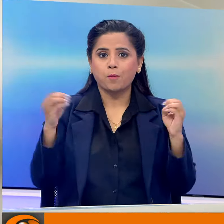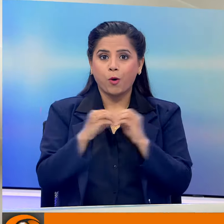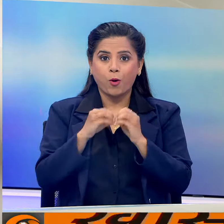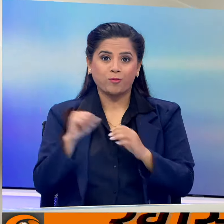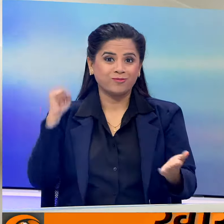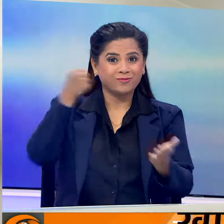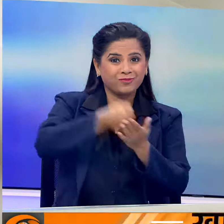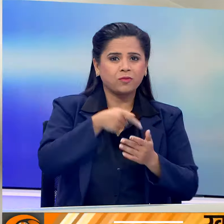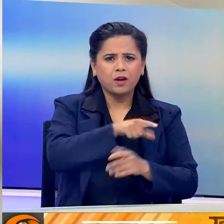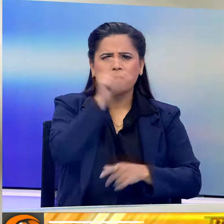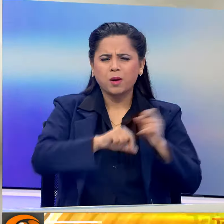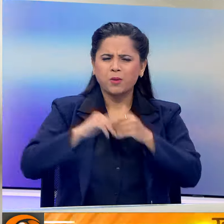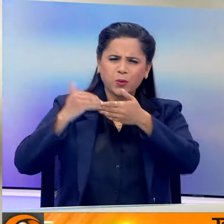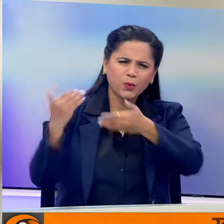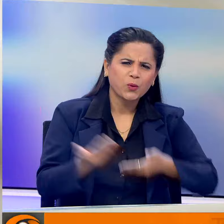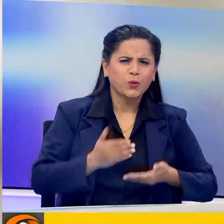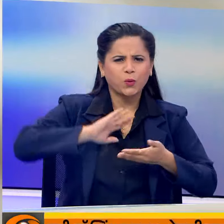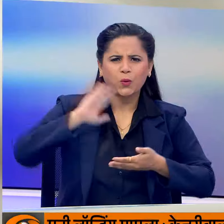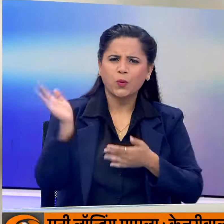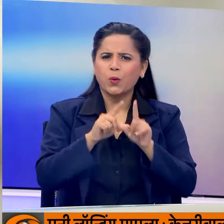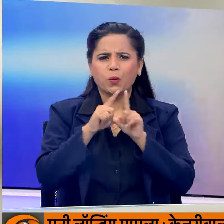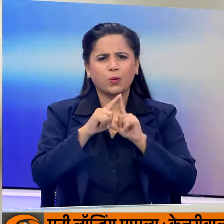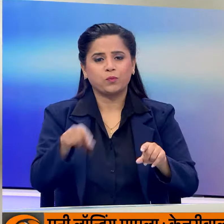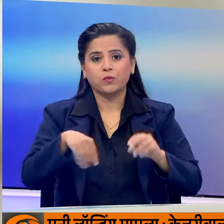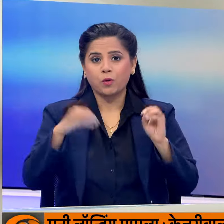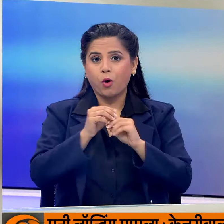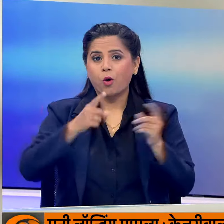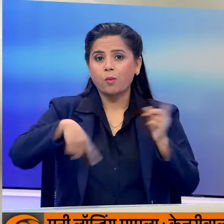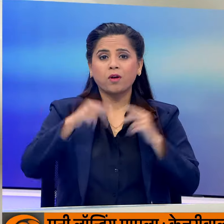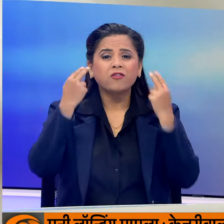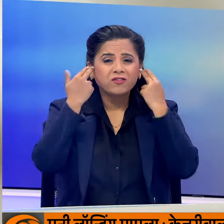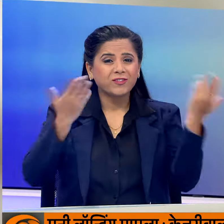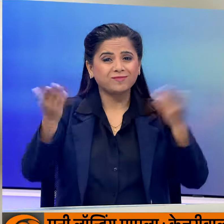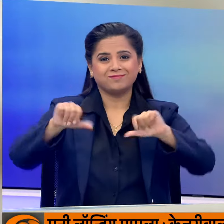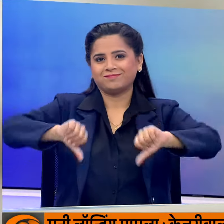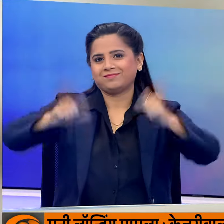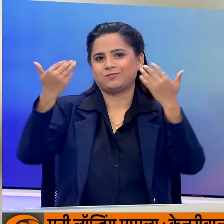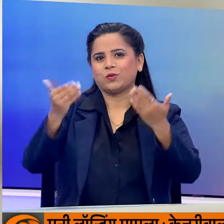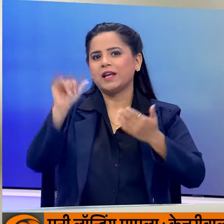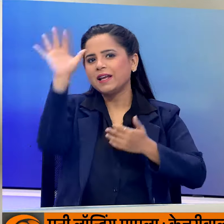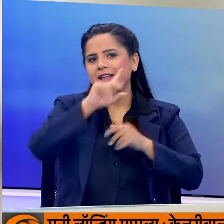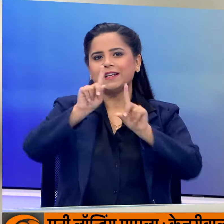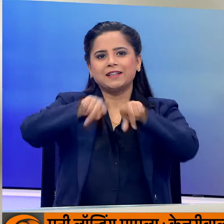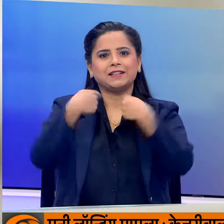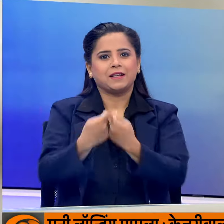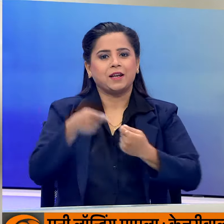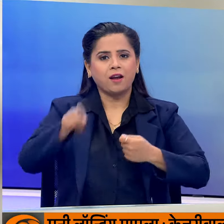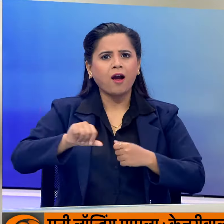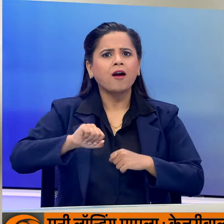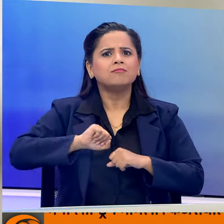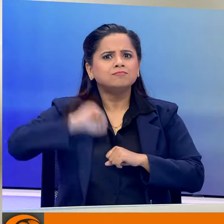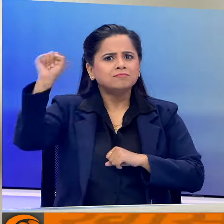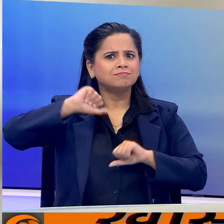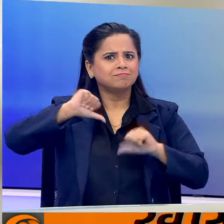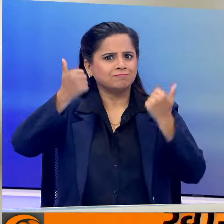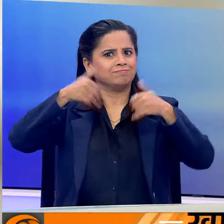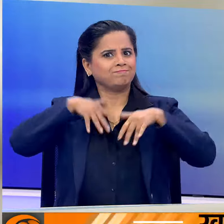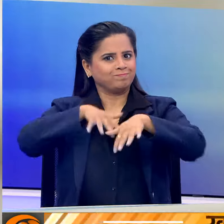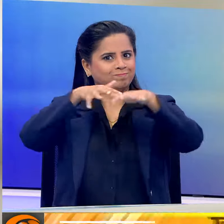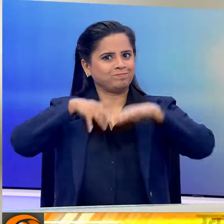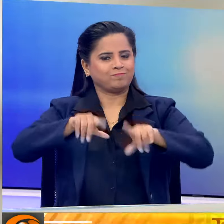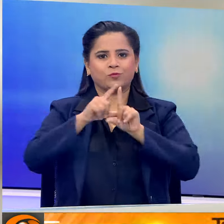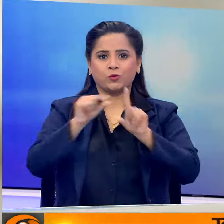पहुँचने में जोरदार स्वागत किया गया मुंबाई में विश्वर विजेता भारती टीम के विजई मार्च का आयो जन किया गया